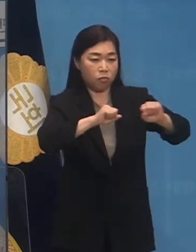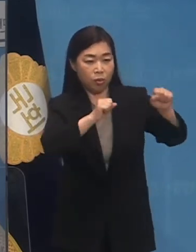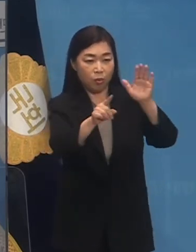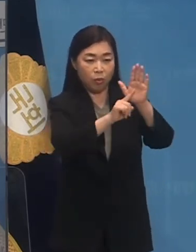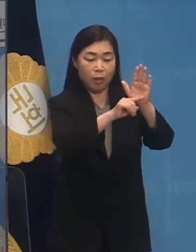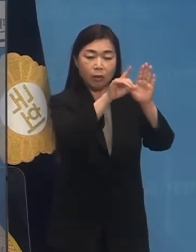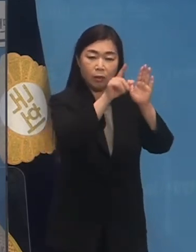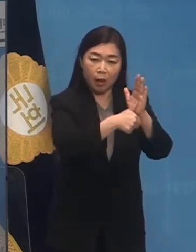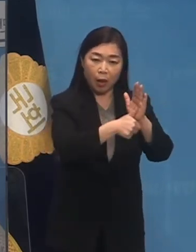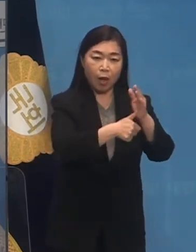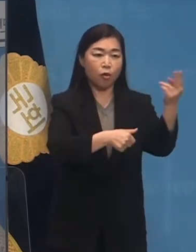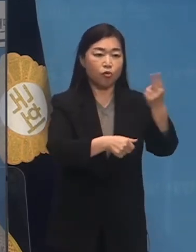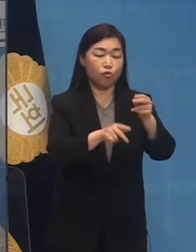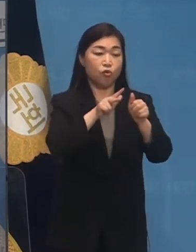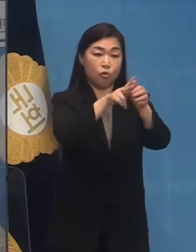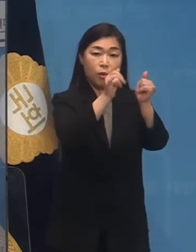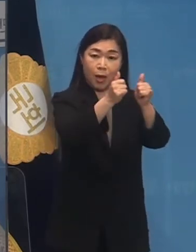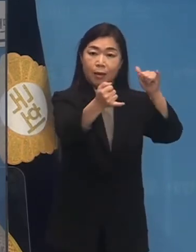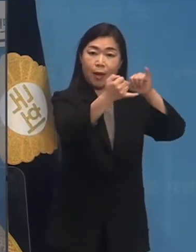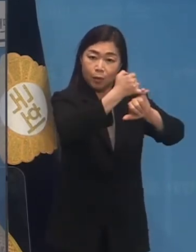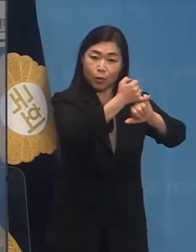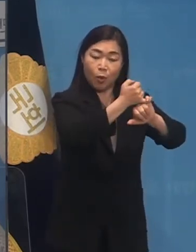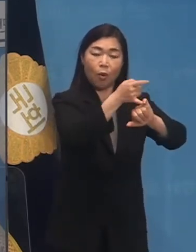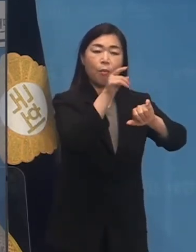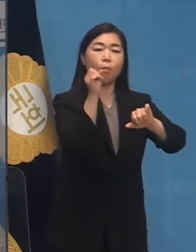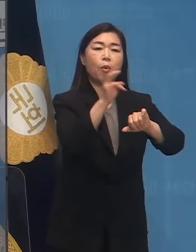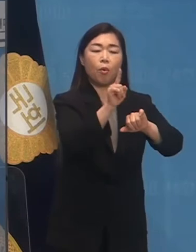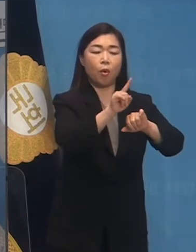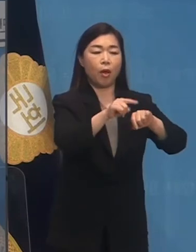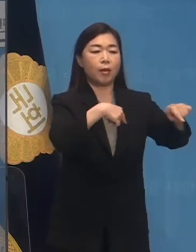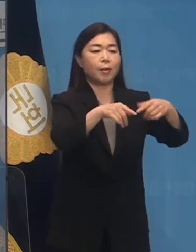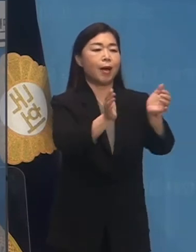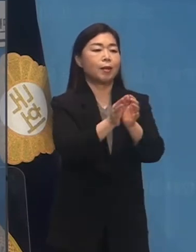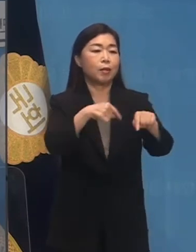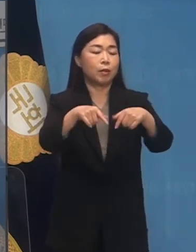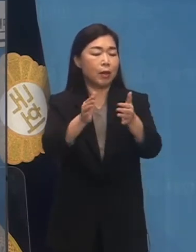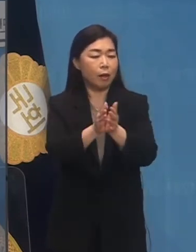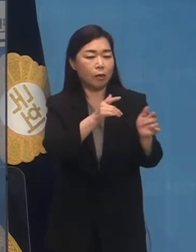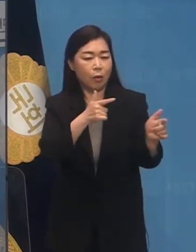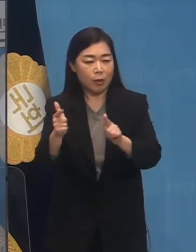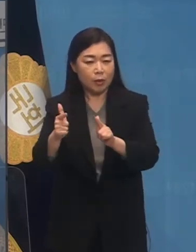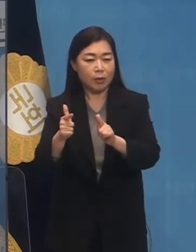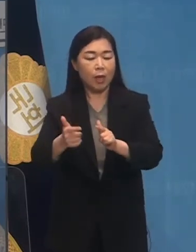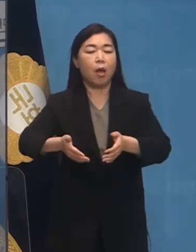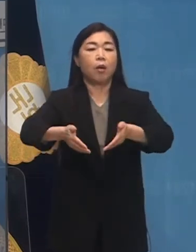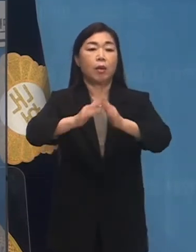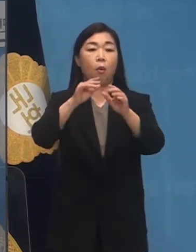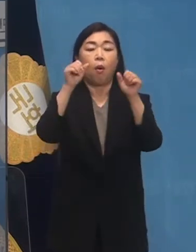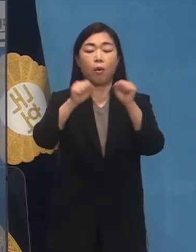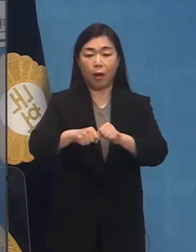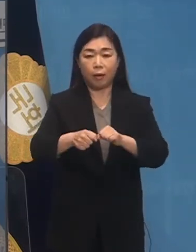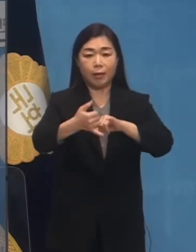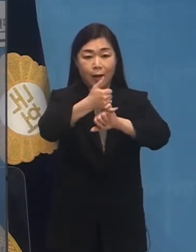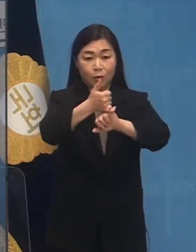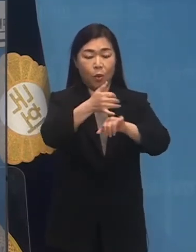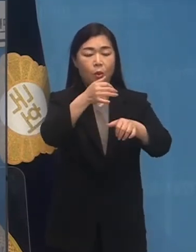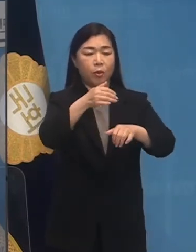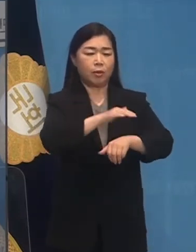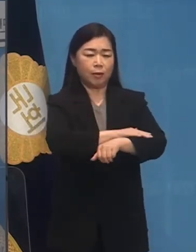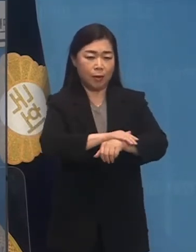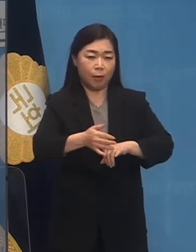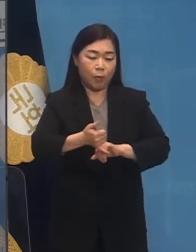다당제 연합정치를 위한 제도 개선을 반드시 이루어야 합니다. 그러나 이는